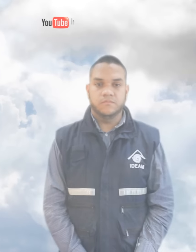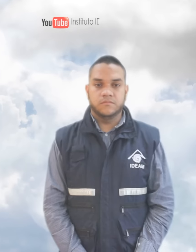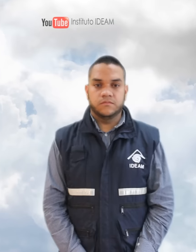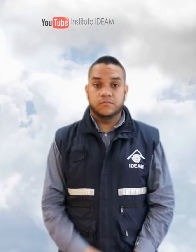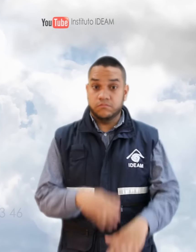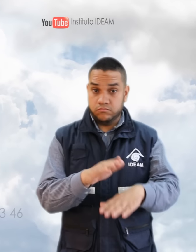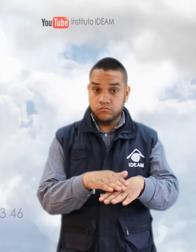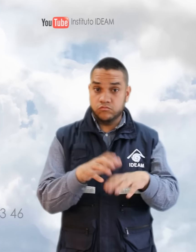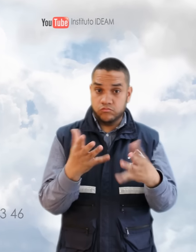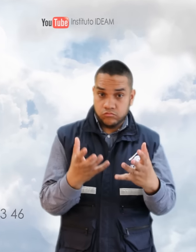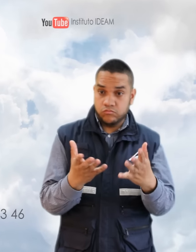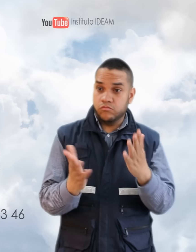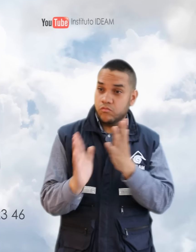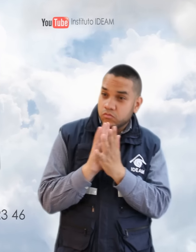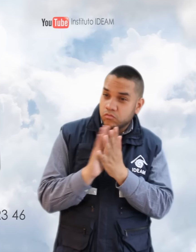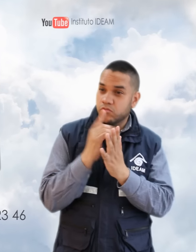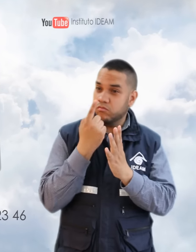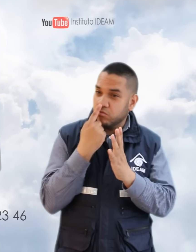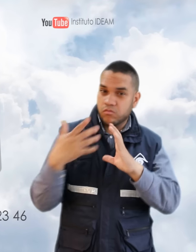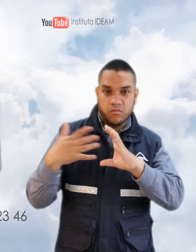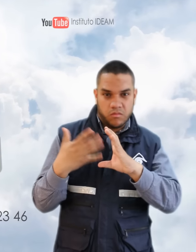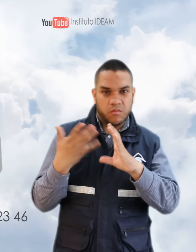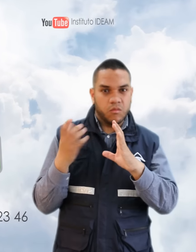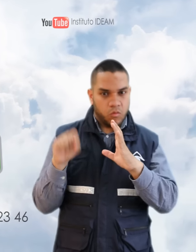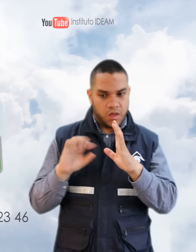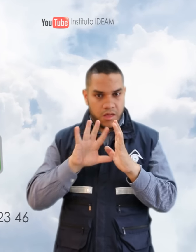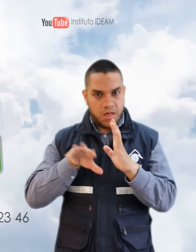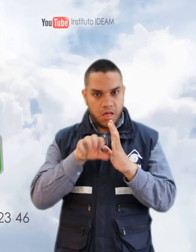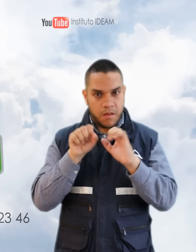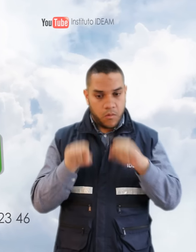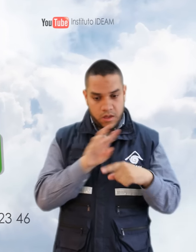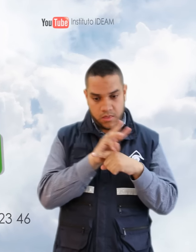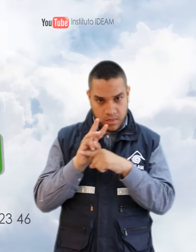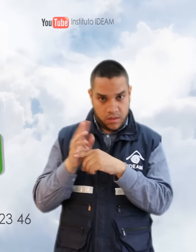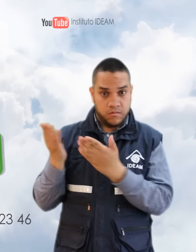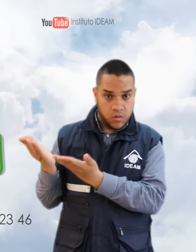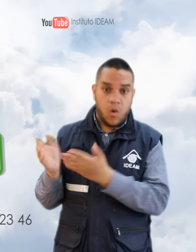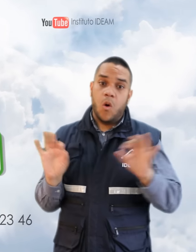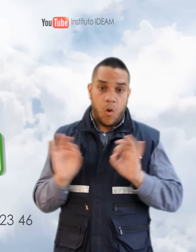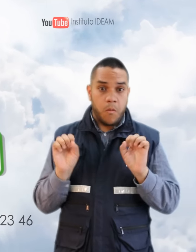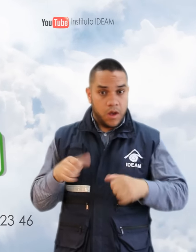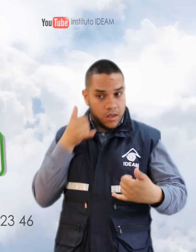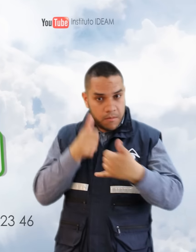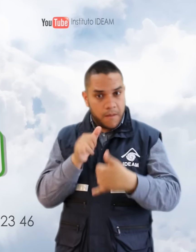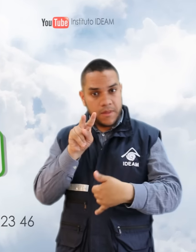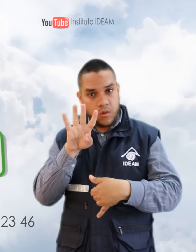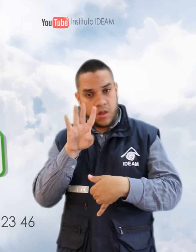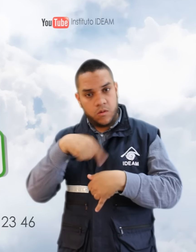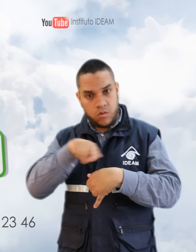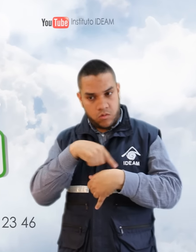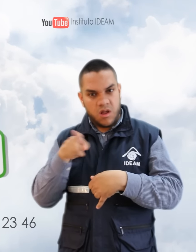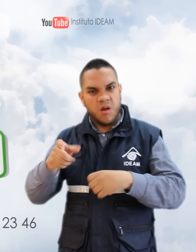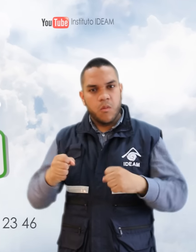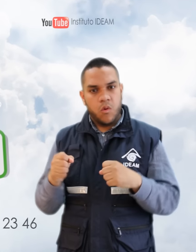Para mayor información los invitamos a que consulten la página idean.gov.co o que se comunique 24 horas en Bogotá a los